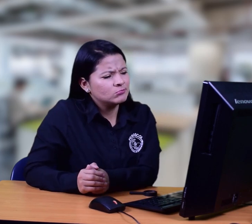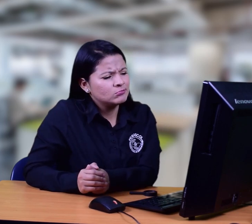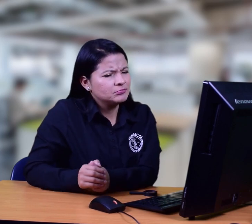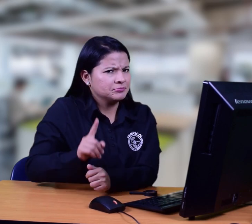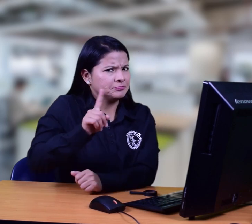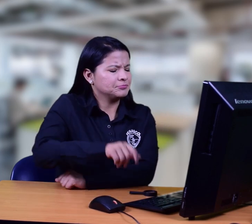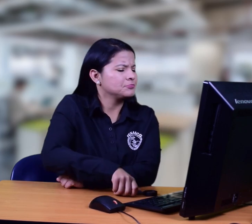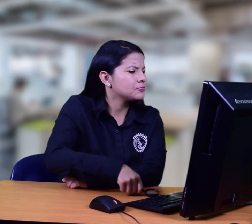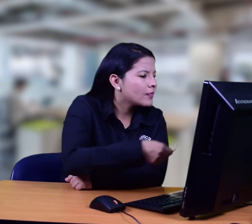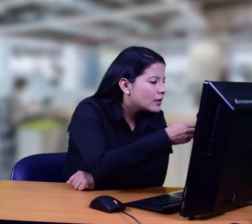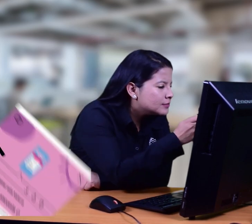Miremos.